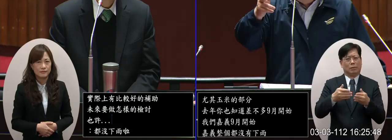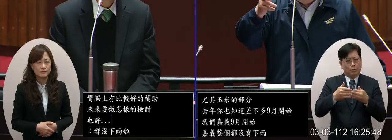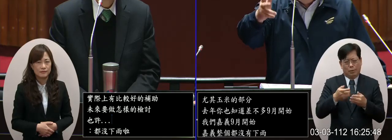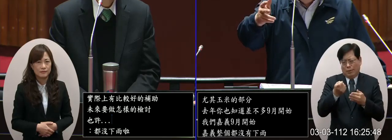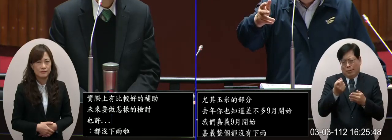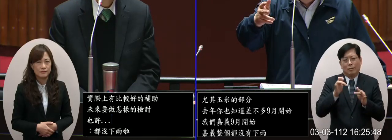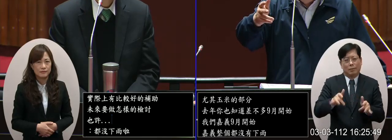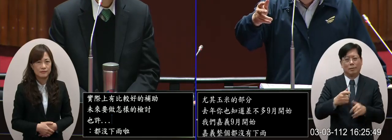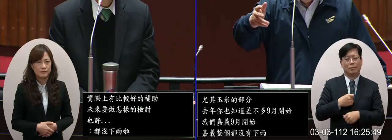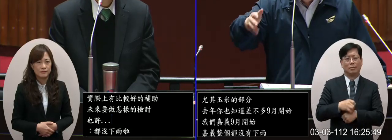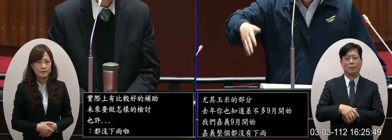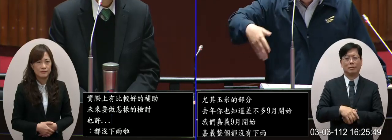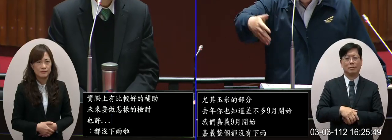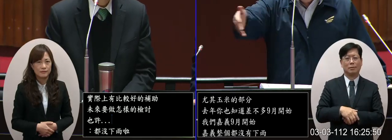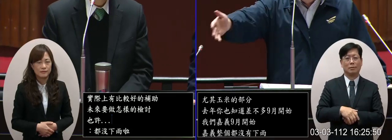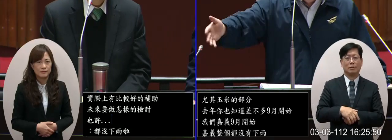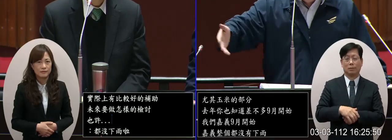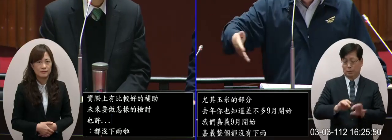需要淡貨水